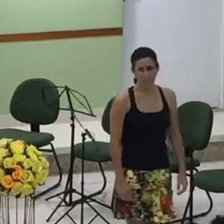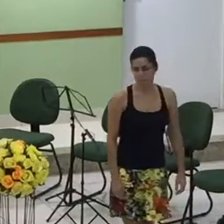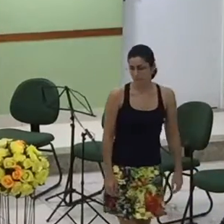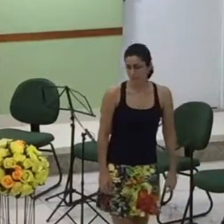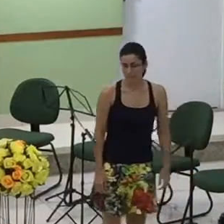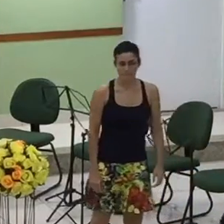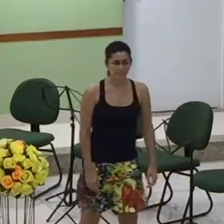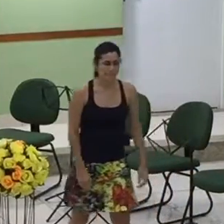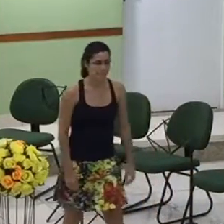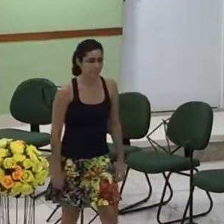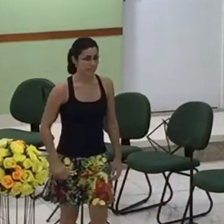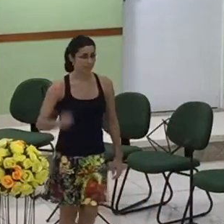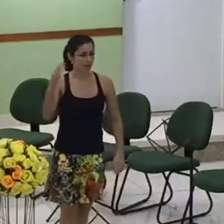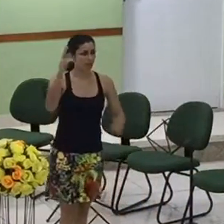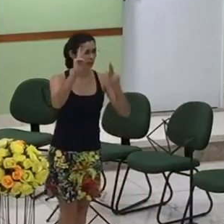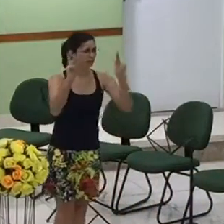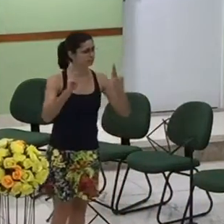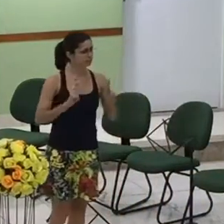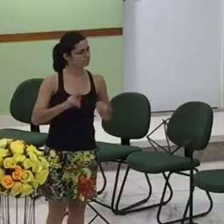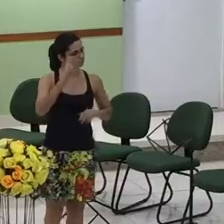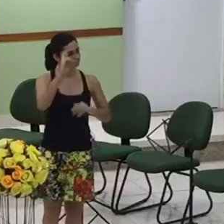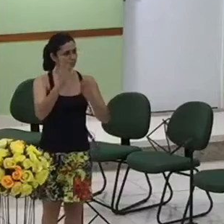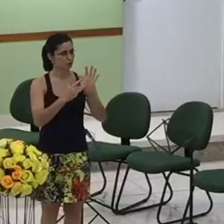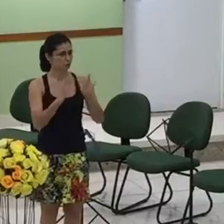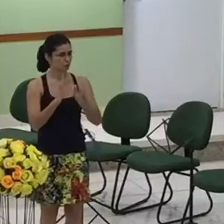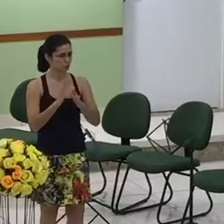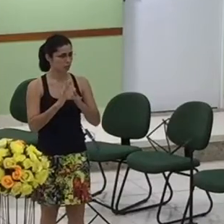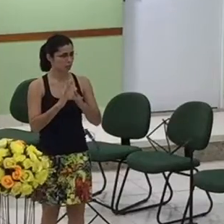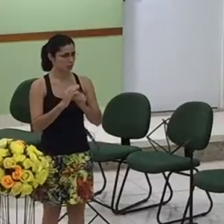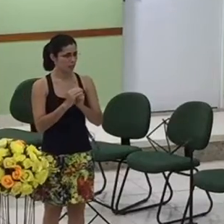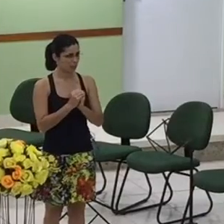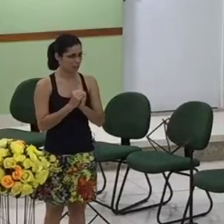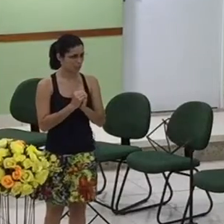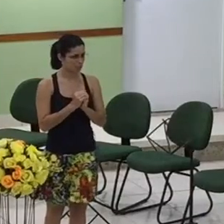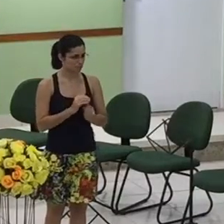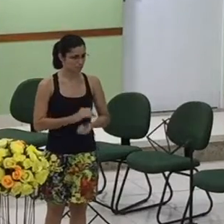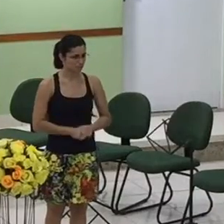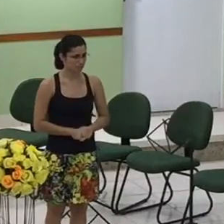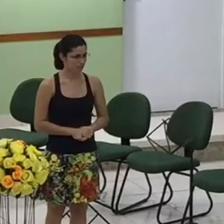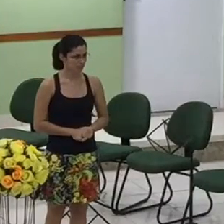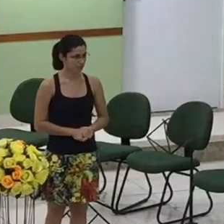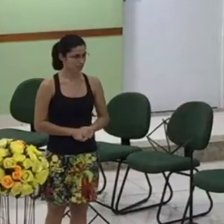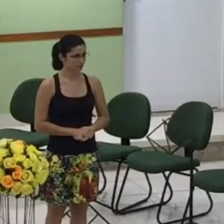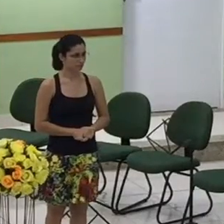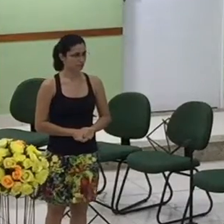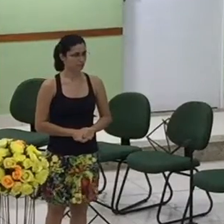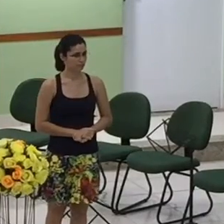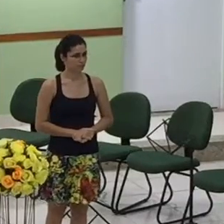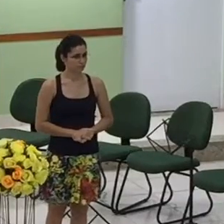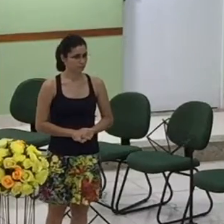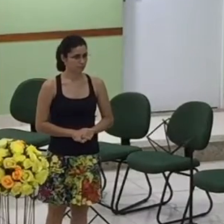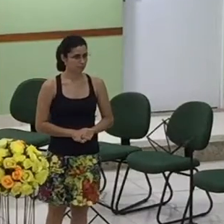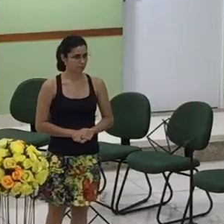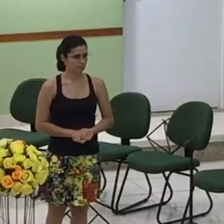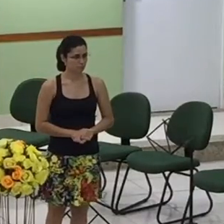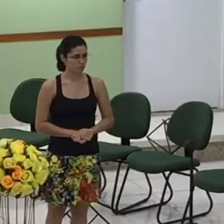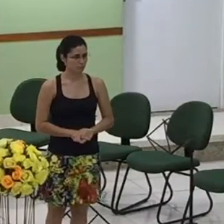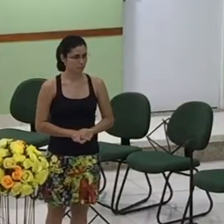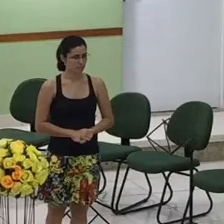Saúde a igreja com a graça e a paz do nosso Deus. Amém? Amém. Muito bom nesse dia em que